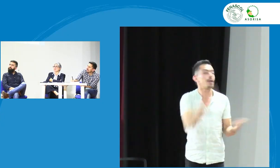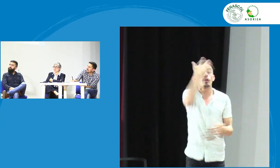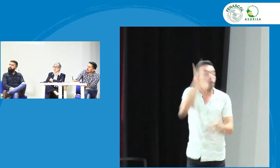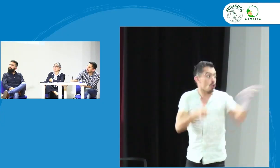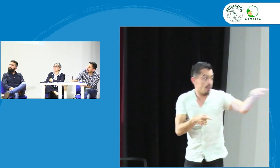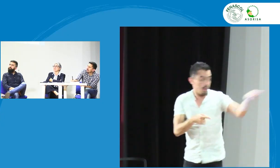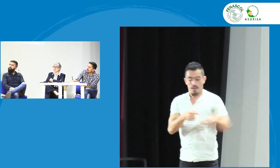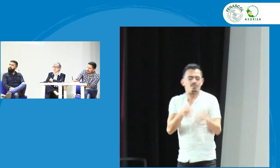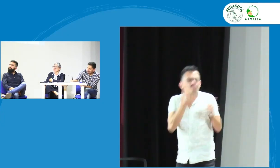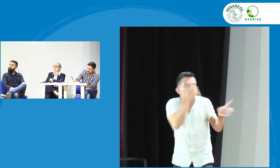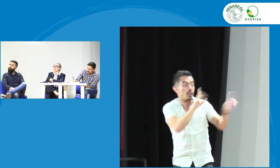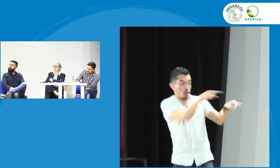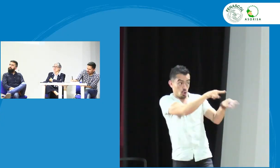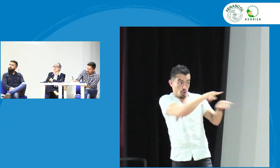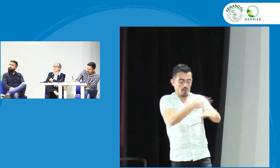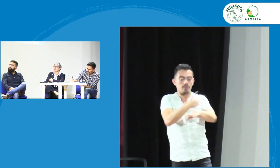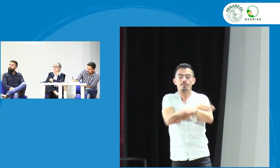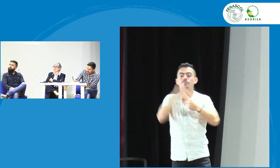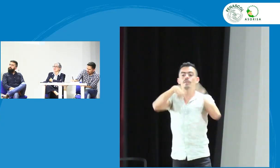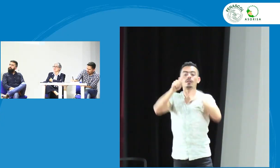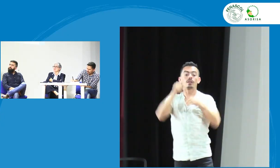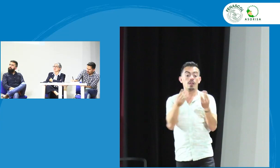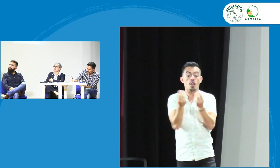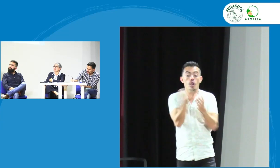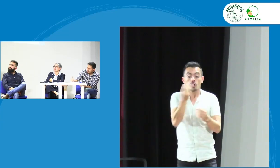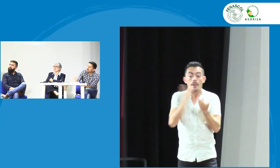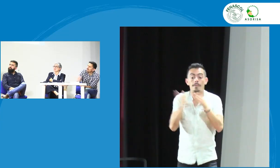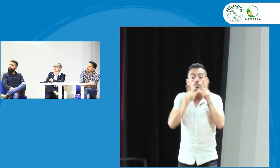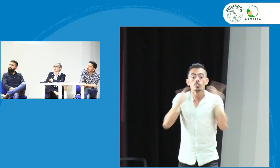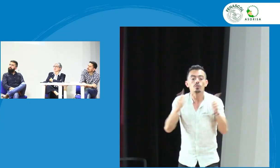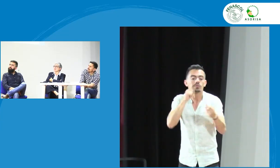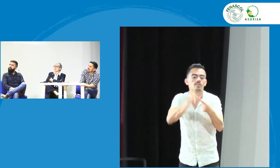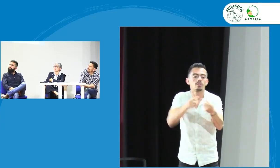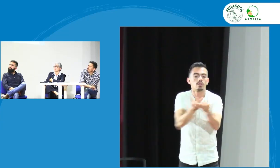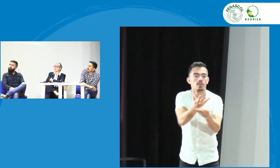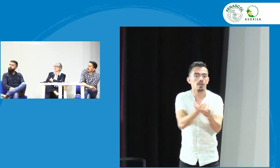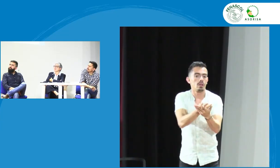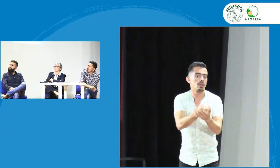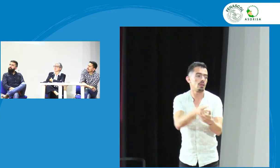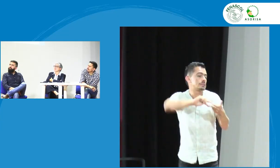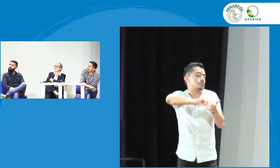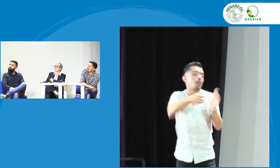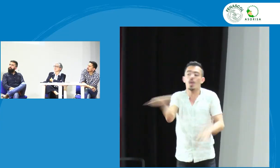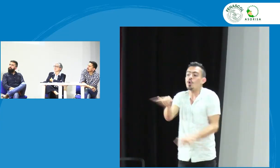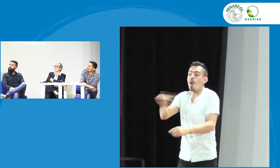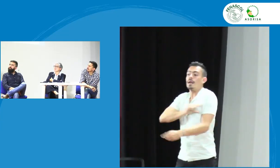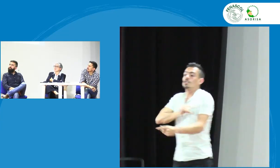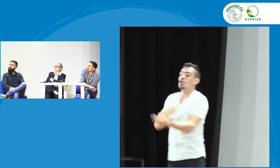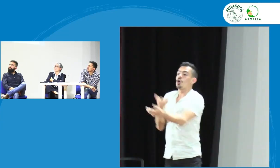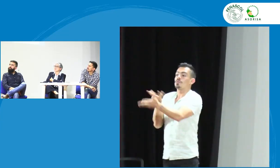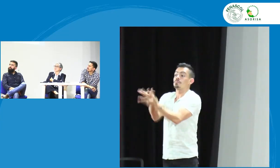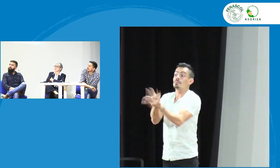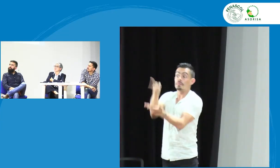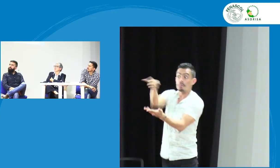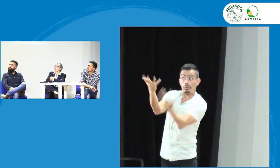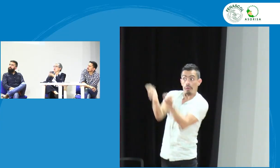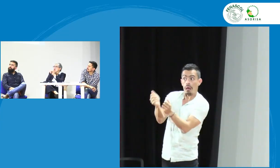porque si no va a pasar lo mismo que la planeación lingüística lo que mencionan ustedes que la planeación lingüística o más bien que el consejo nacional solamente se va a dedicar